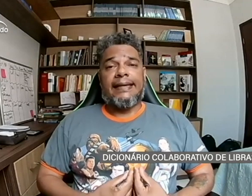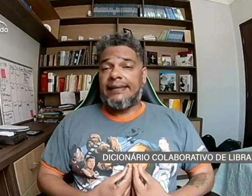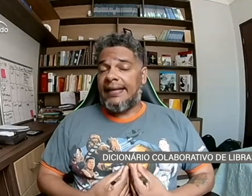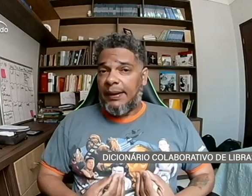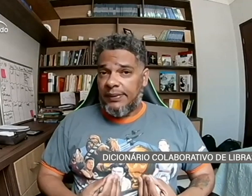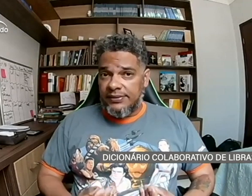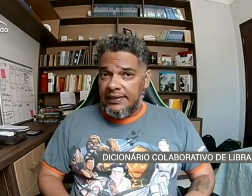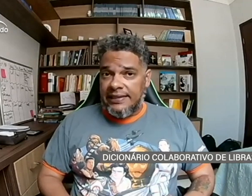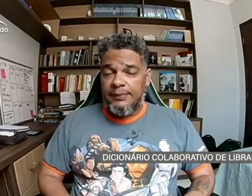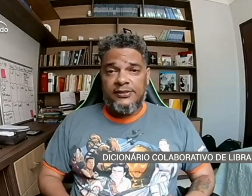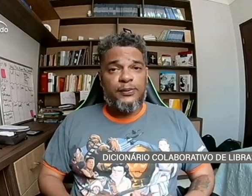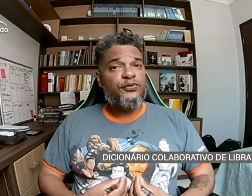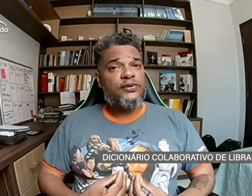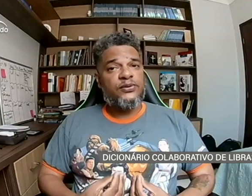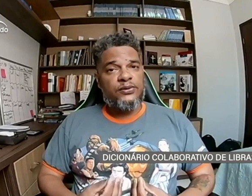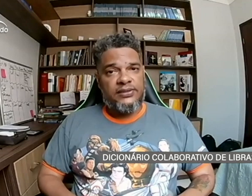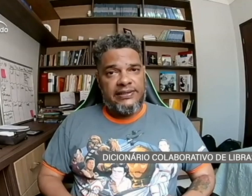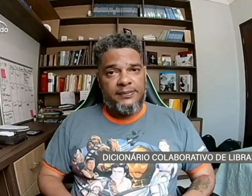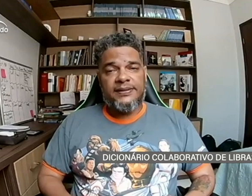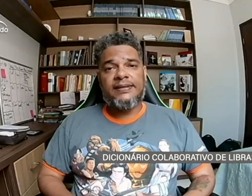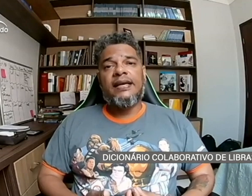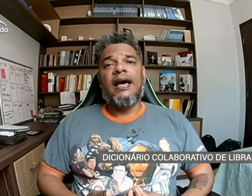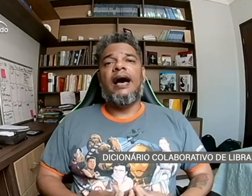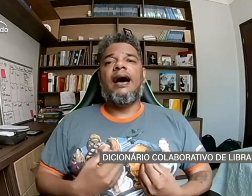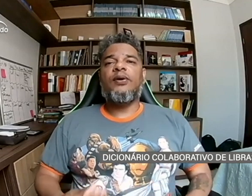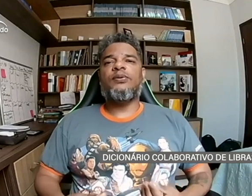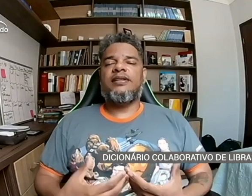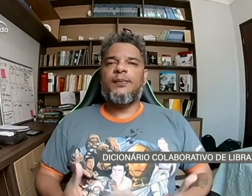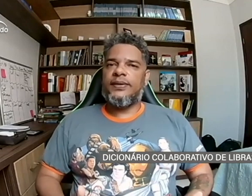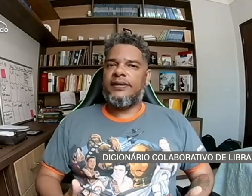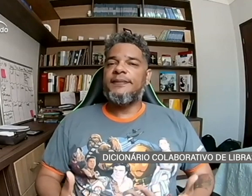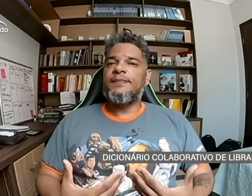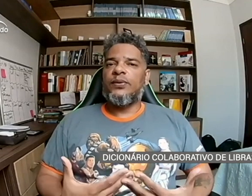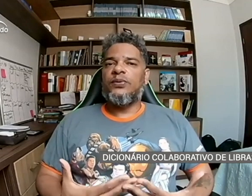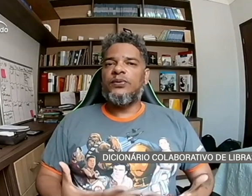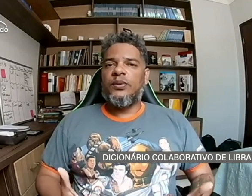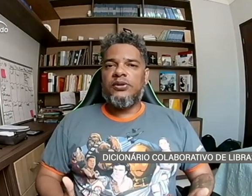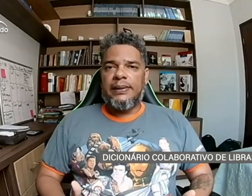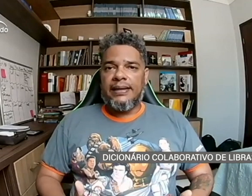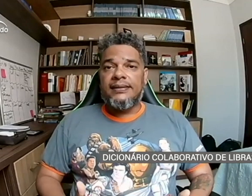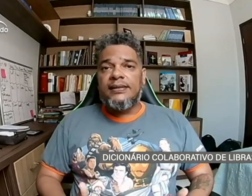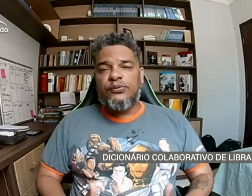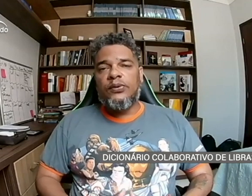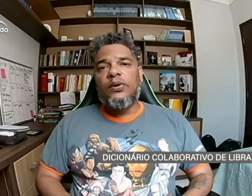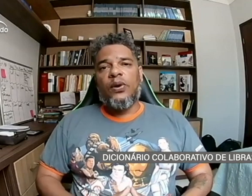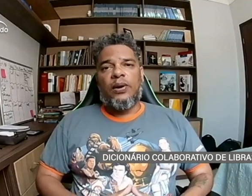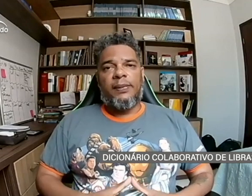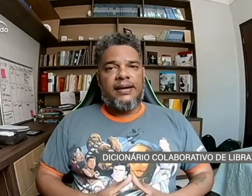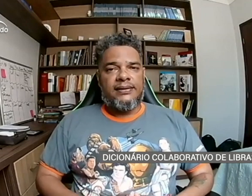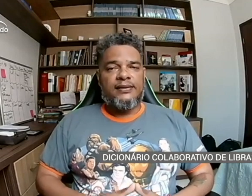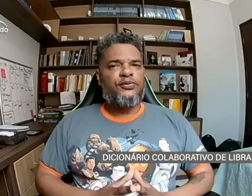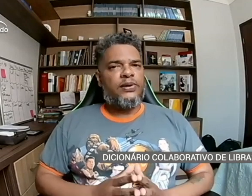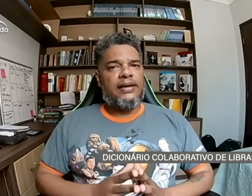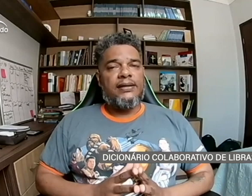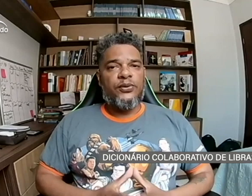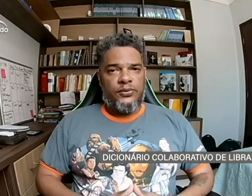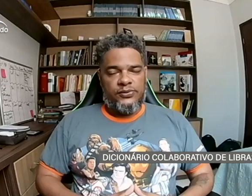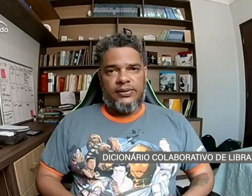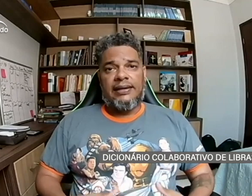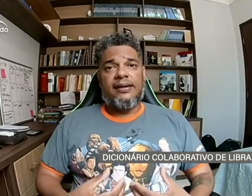intérpretes de libras, professores de libras, a contribuir com o nosso aplicativo. O aplicativo é nosso, ele é